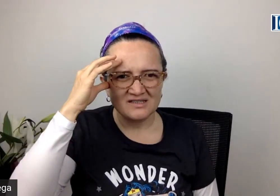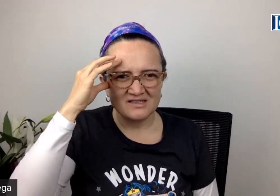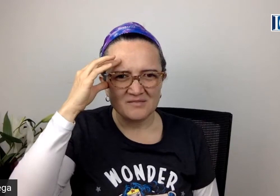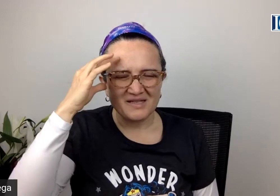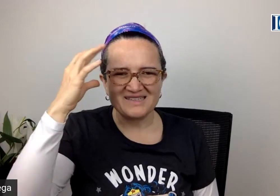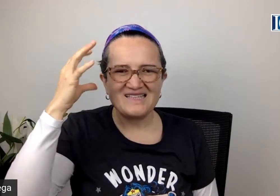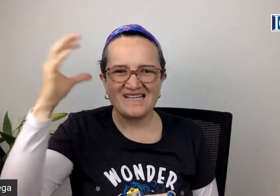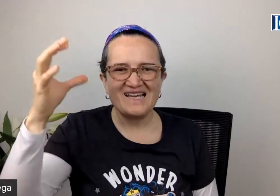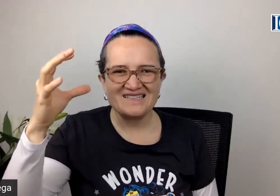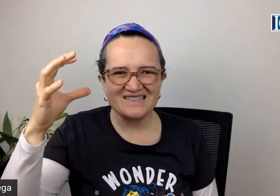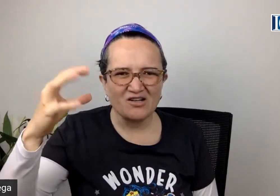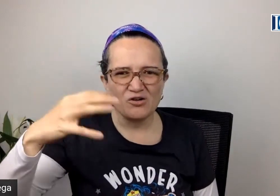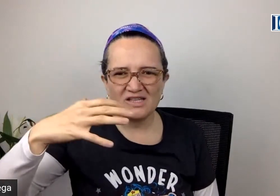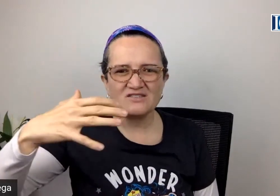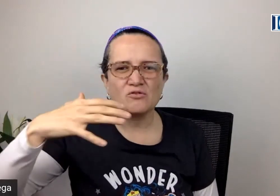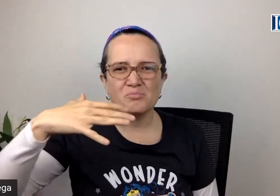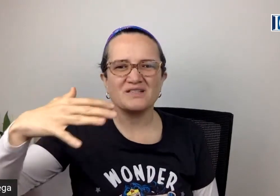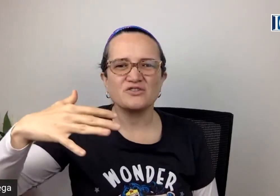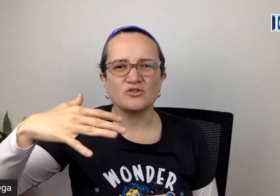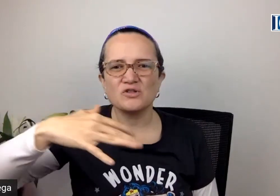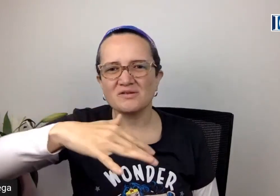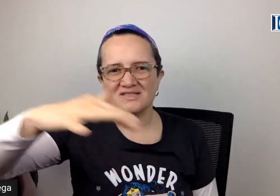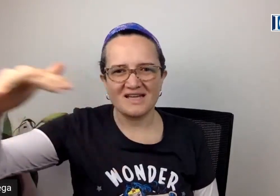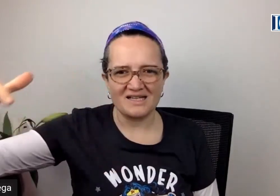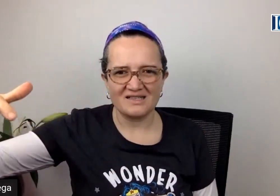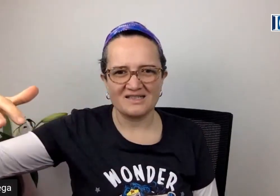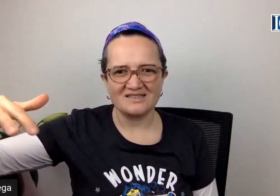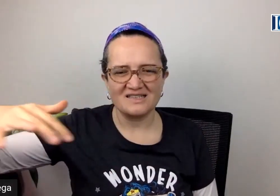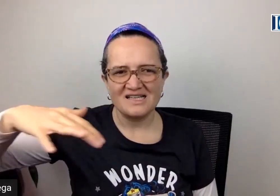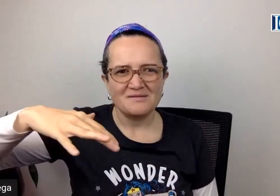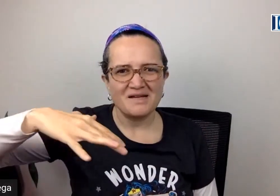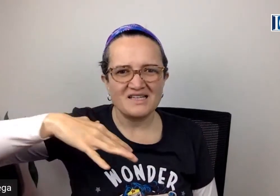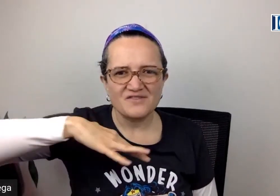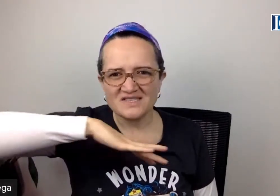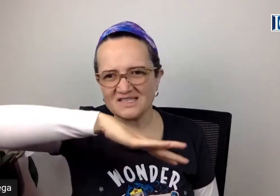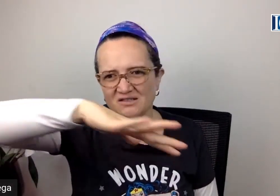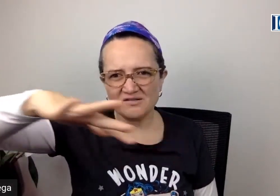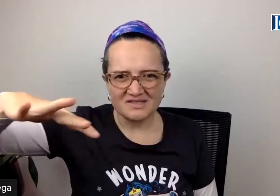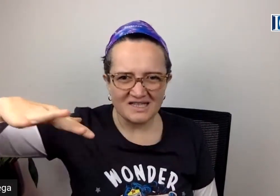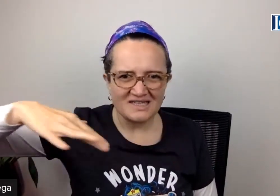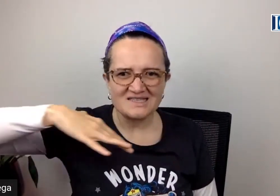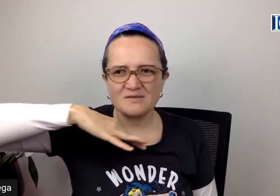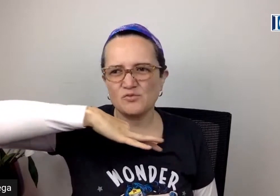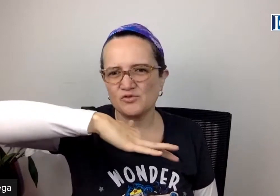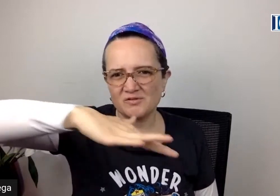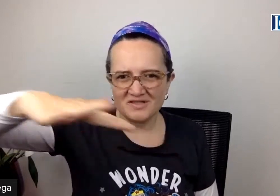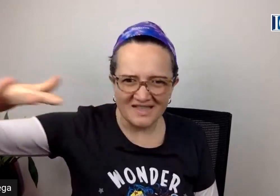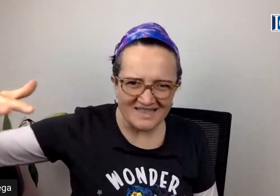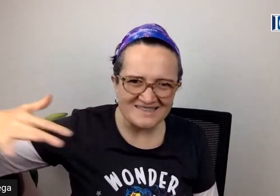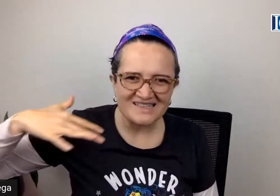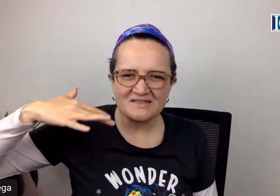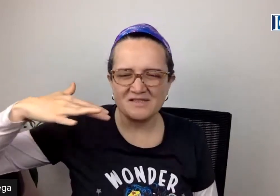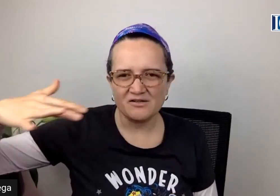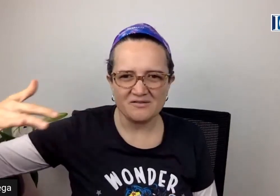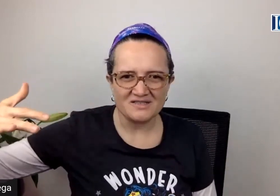para ti que es compasión universal que es magnificencia universal que es amor universal que es creatividad universal